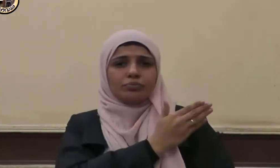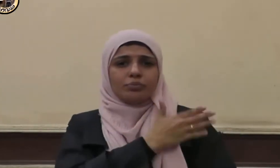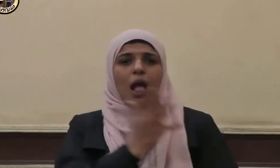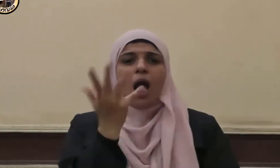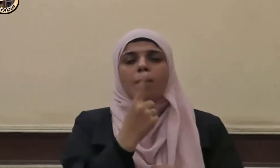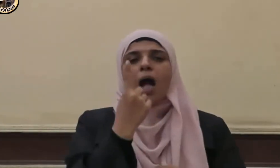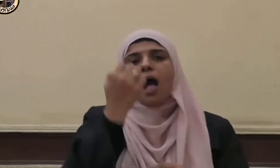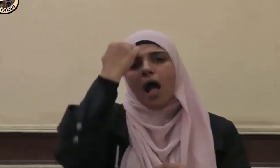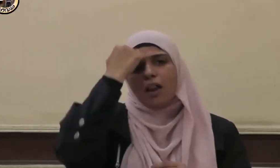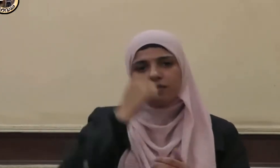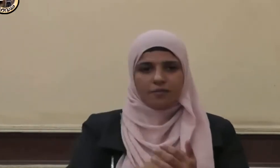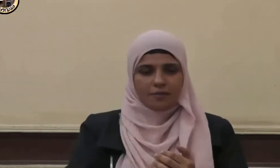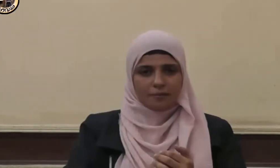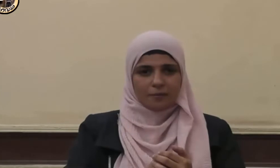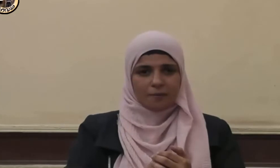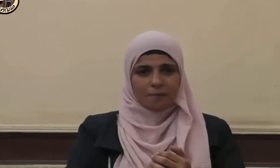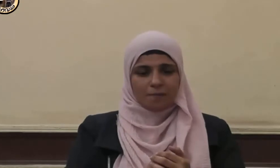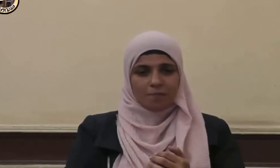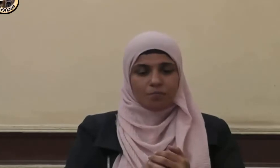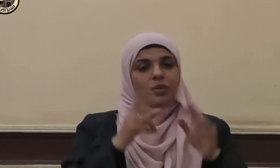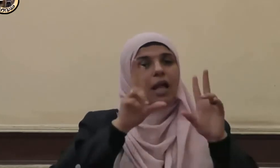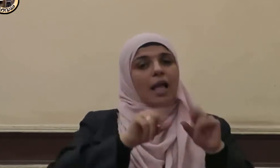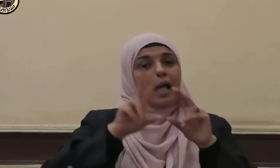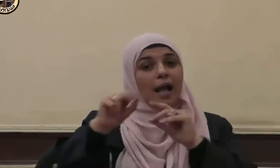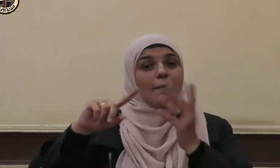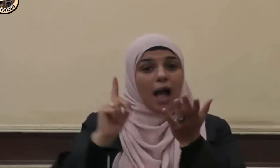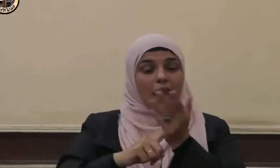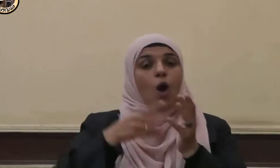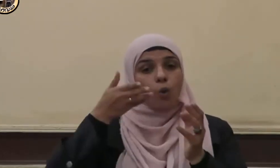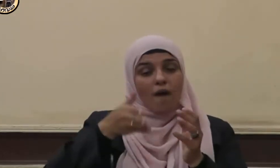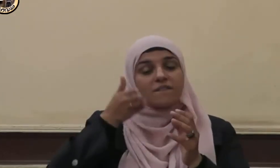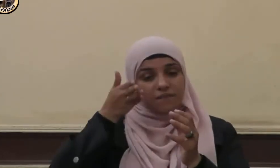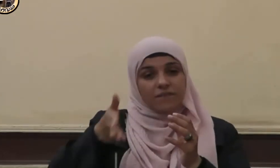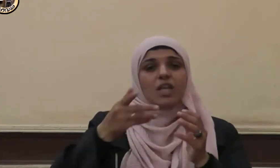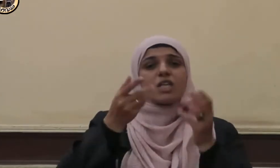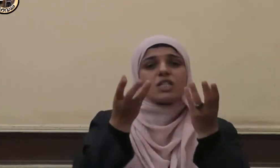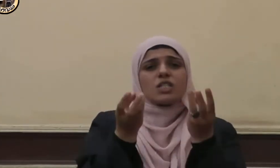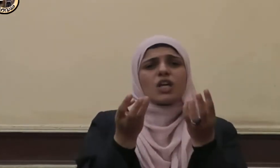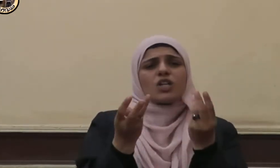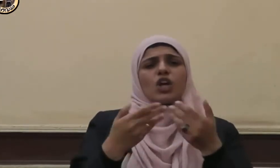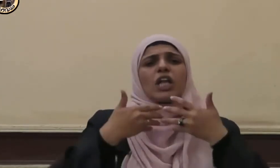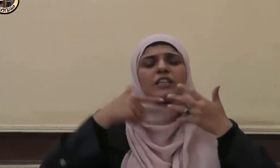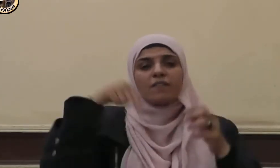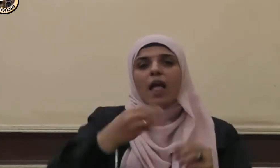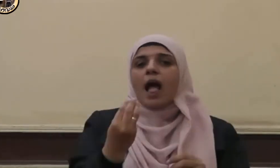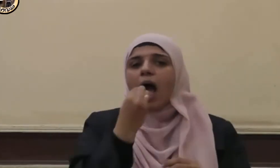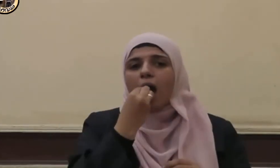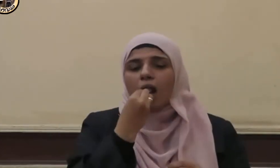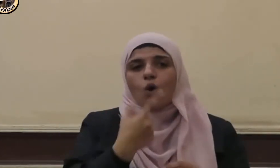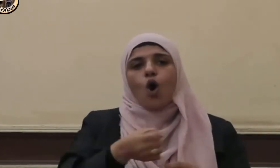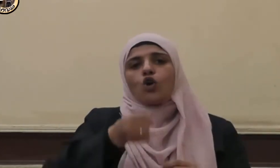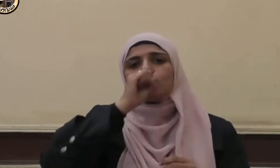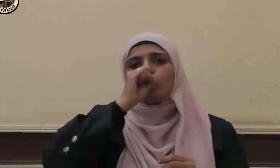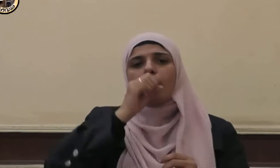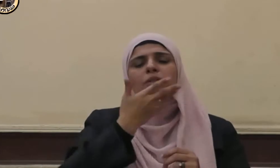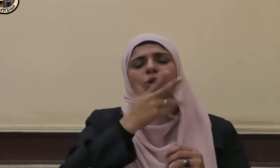كما أن هناك أذكار تقال عند الأكل والشروع كالتسمية في